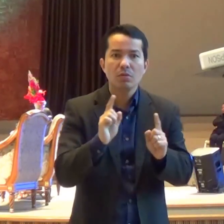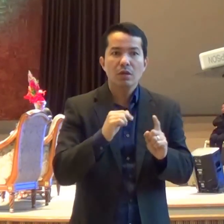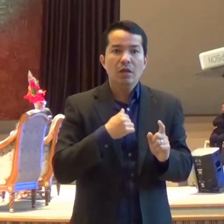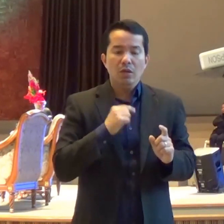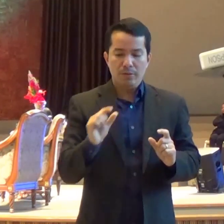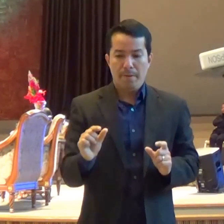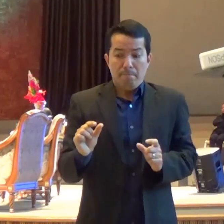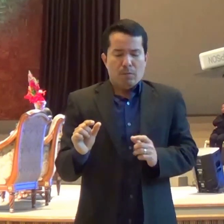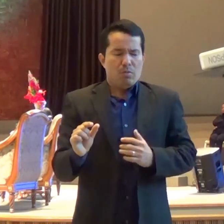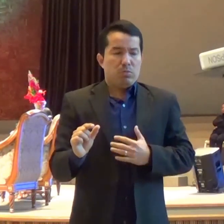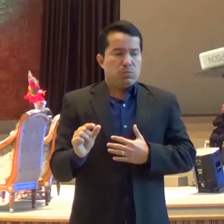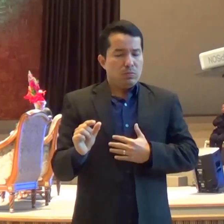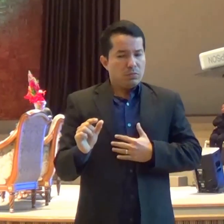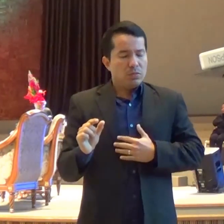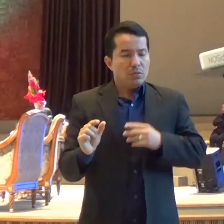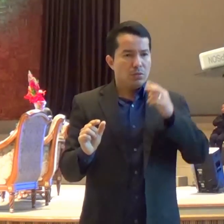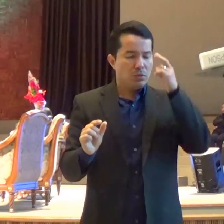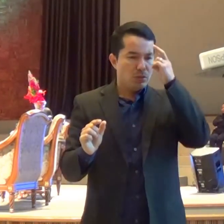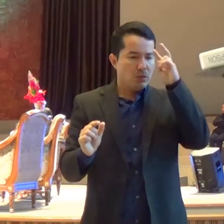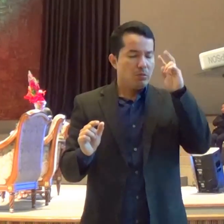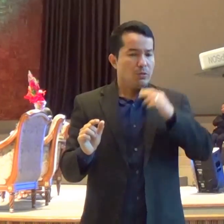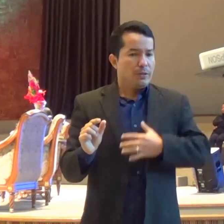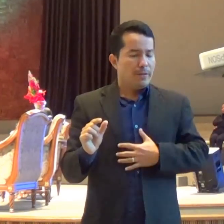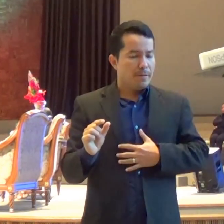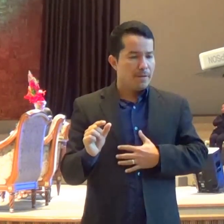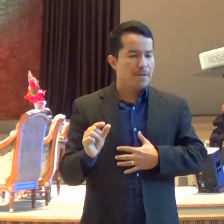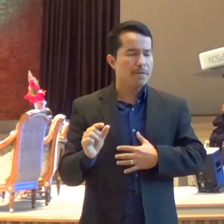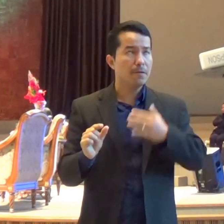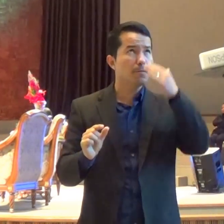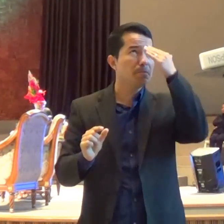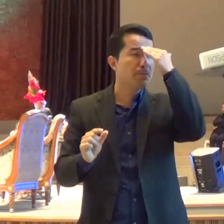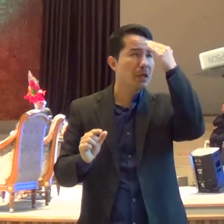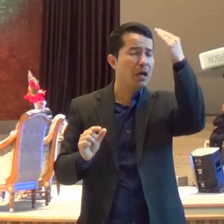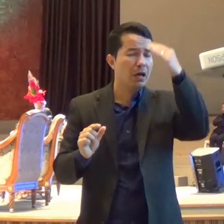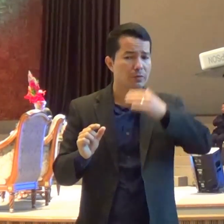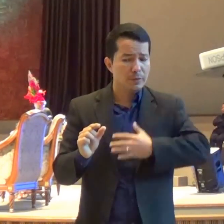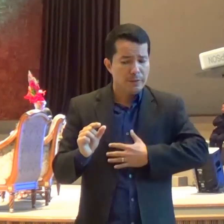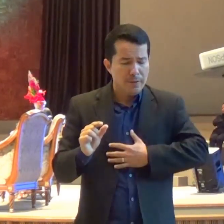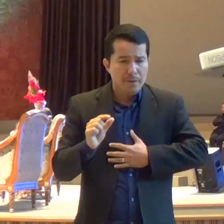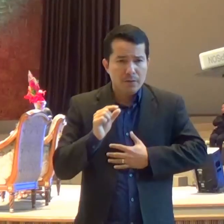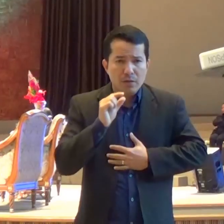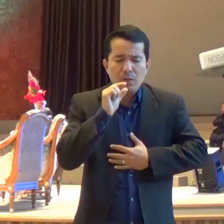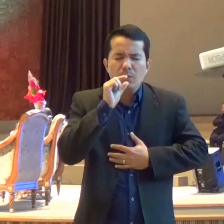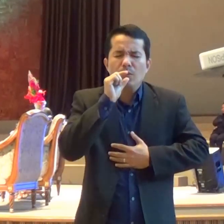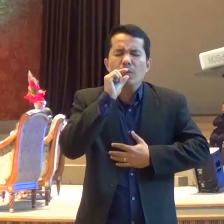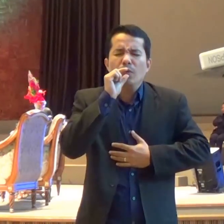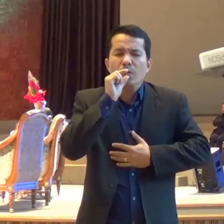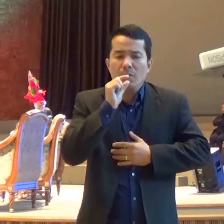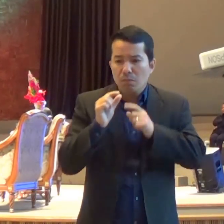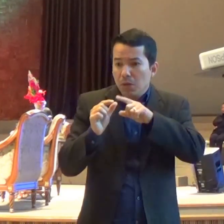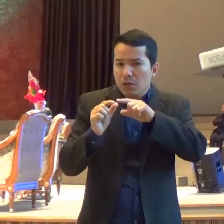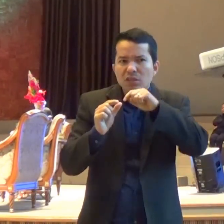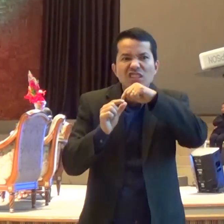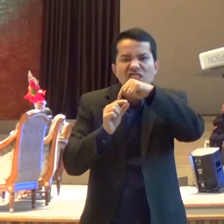que Jesus Morreu na cruz Por mim E eu fui Abençoado Pela graça Dele Por isso